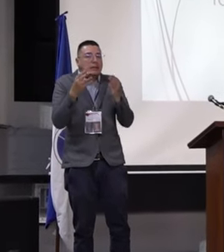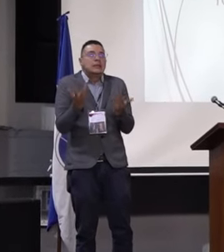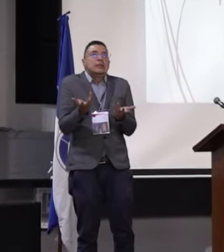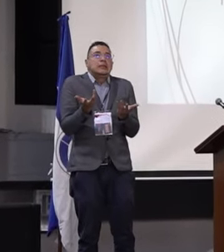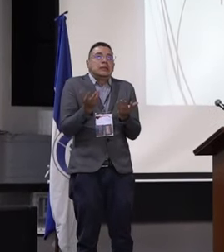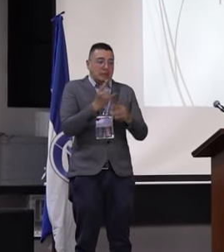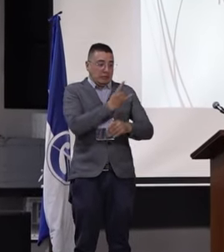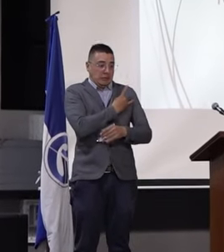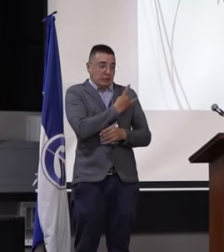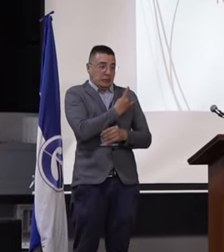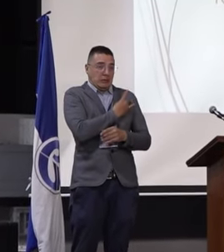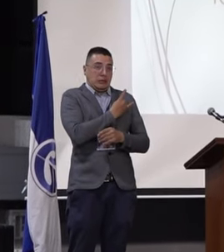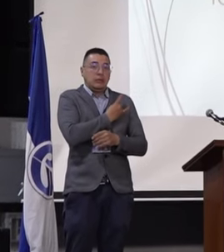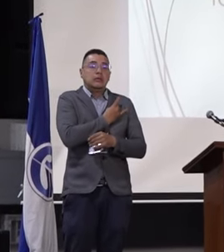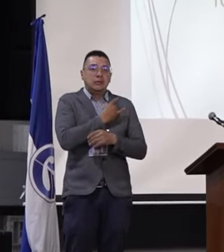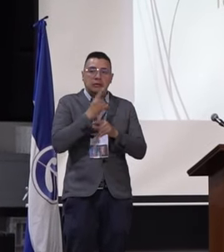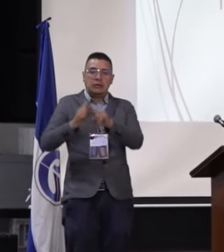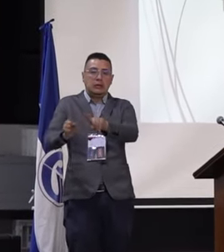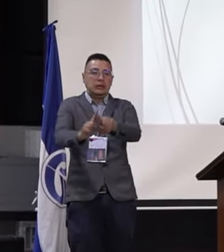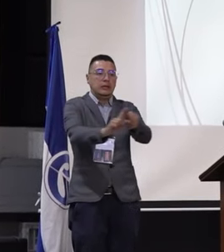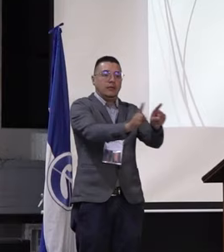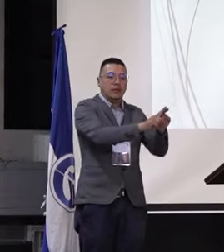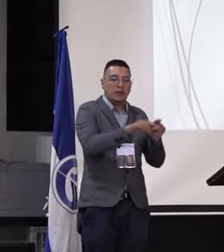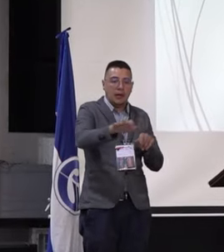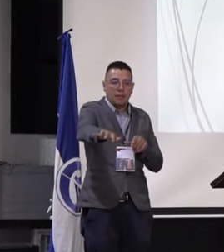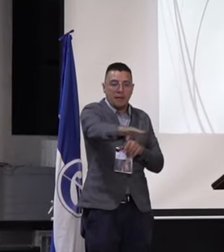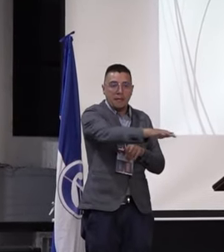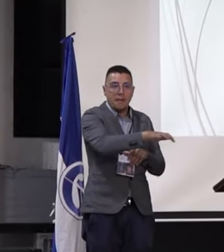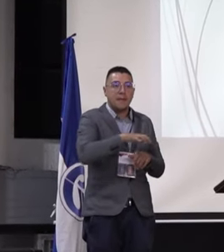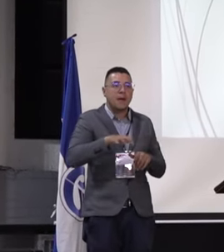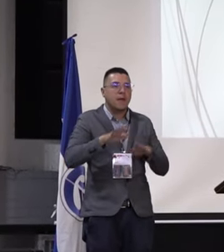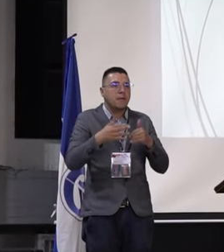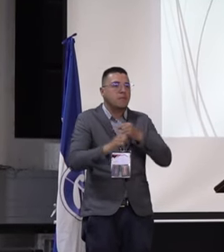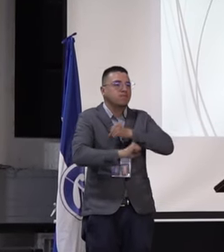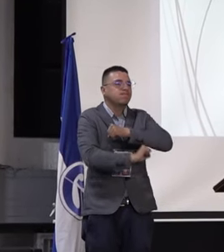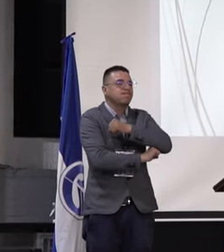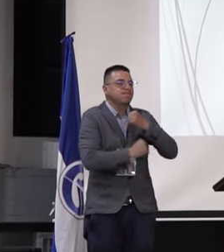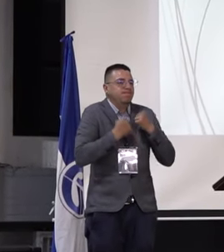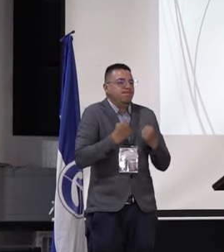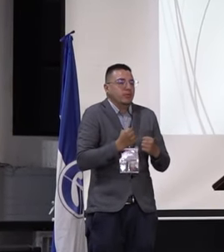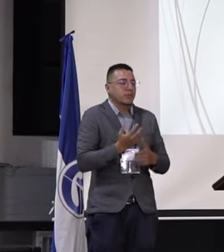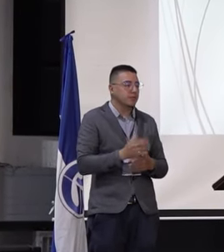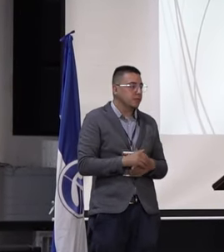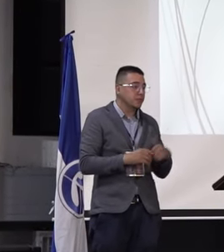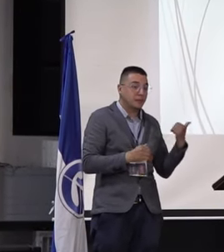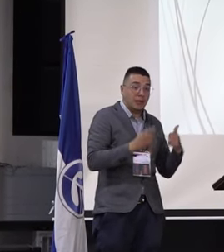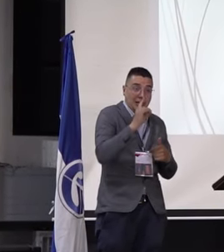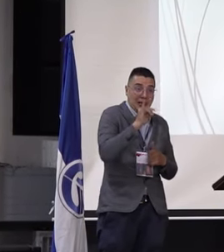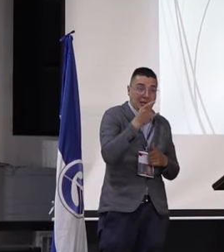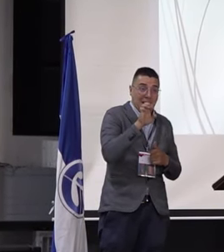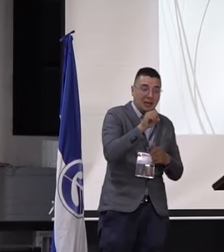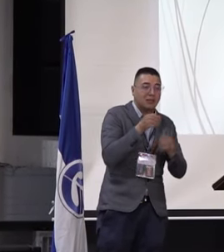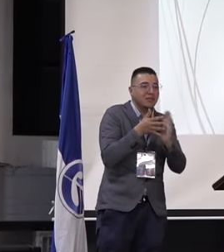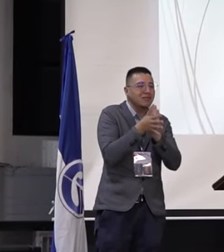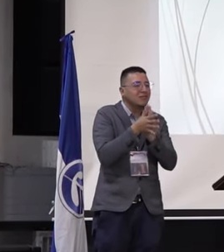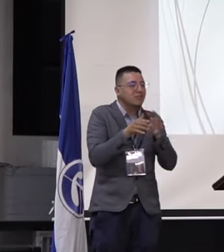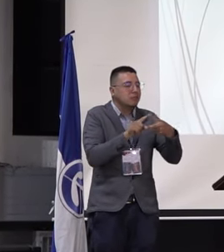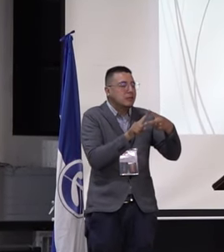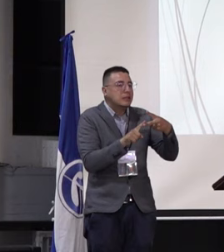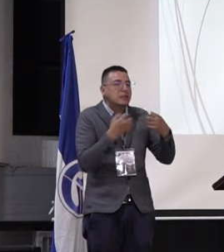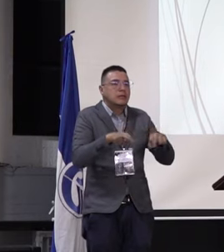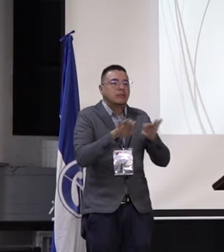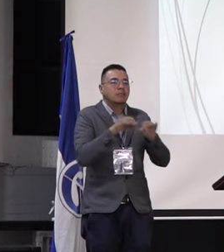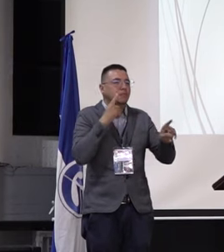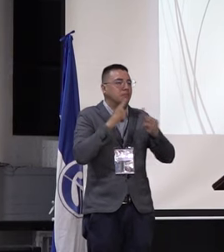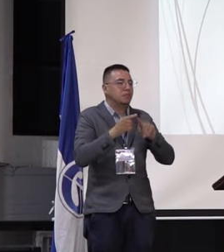la universidad nos aporta en estos distintos escenarios? Bueno, de acuerdo con lo que dice Diego, estas dos preguntas fueron las primeras